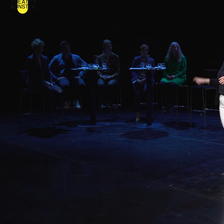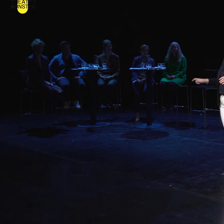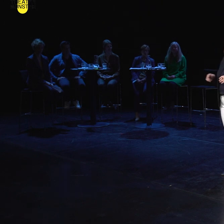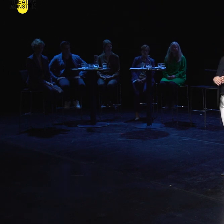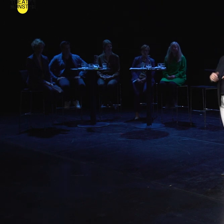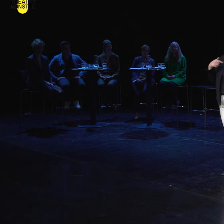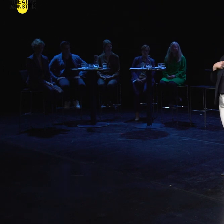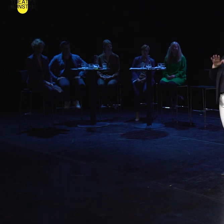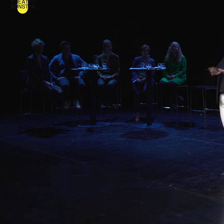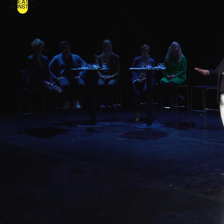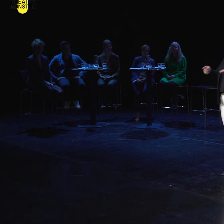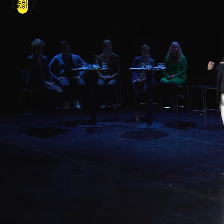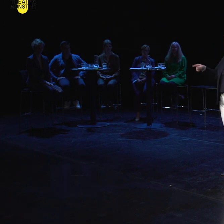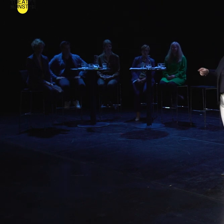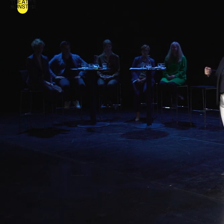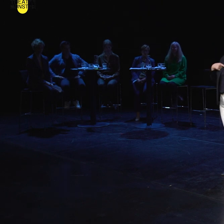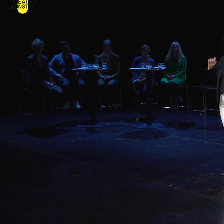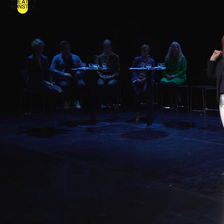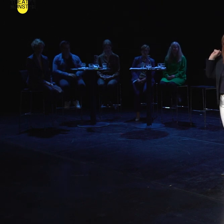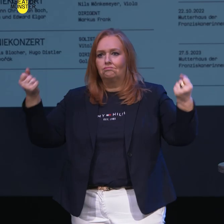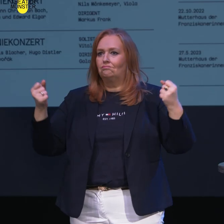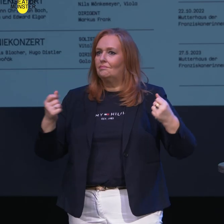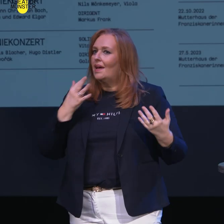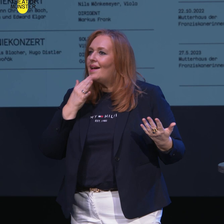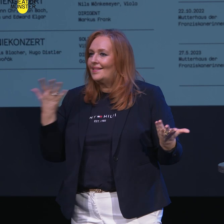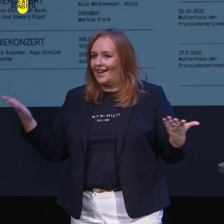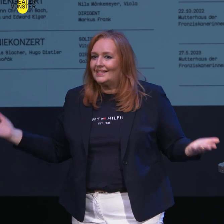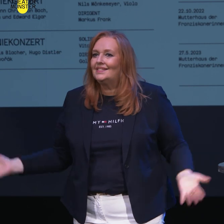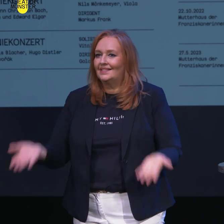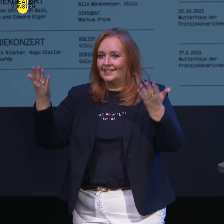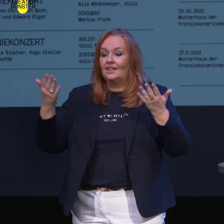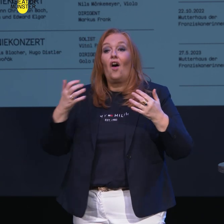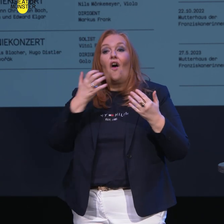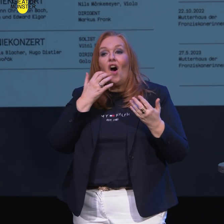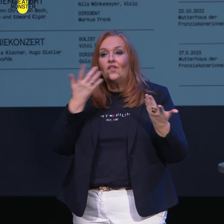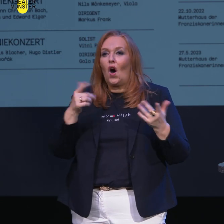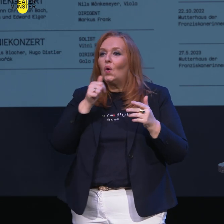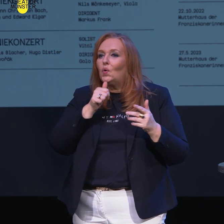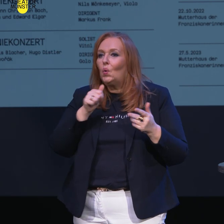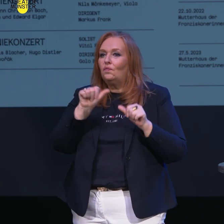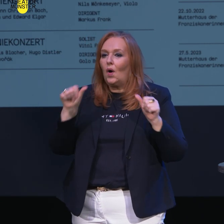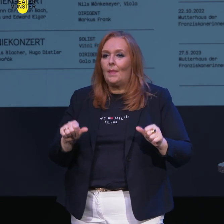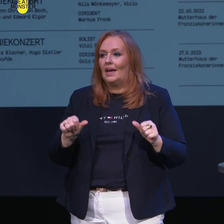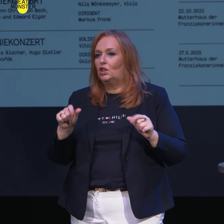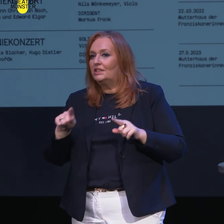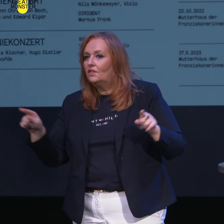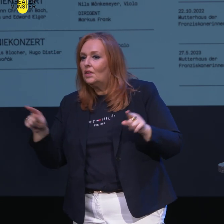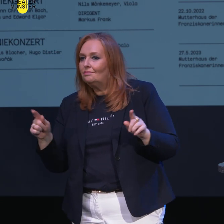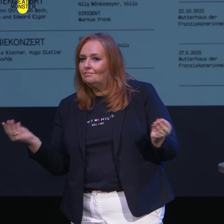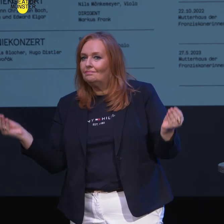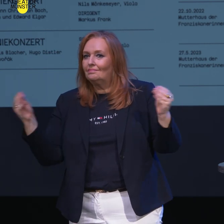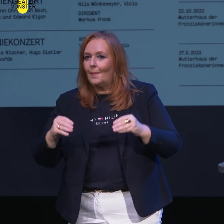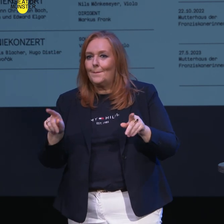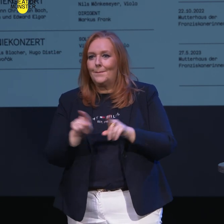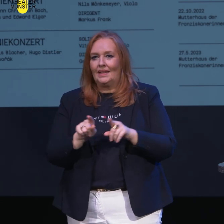Wir werden diese Kinderkonzerte mit großem Ehrgeiz weiterführen, hoffen auch, dass die Jugendformate Musik Plus und Symphonic Plus unterzubringen sind